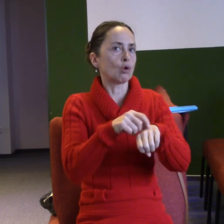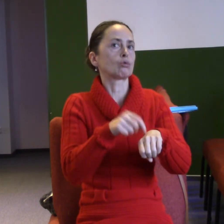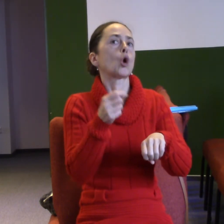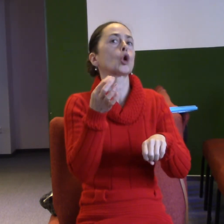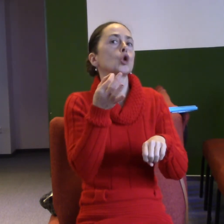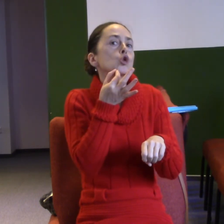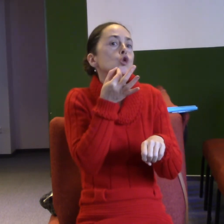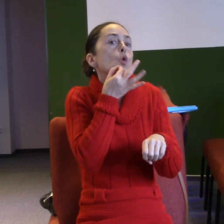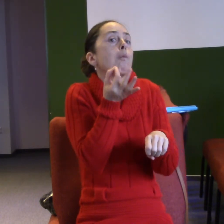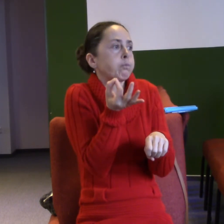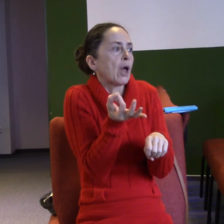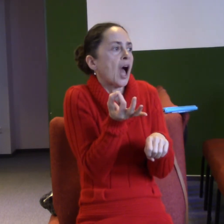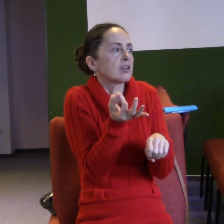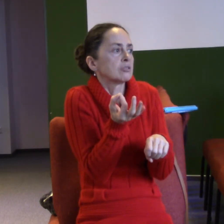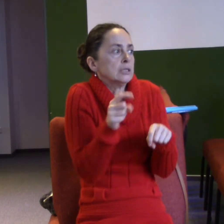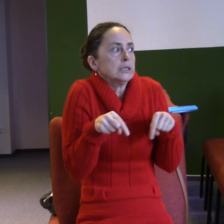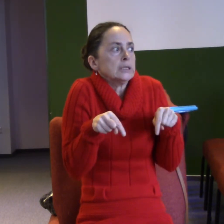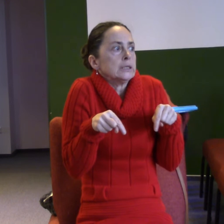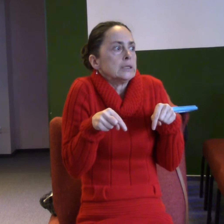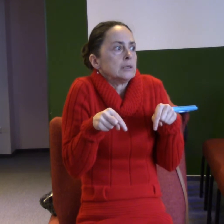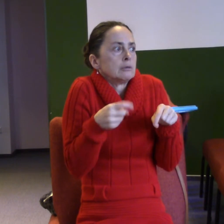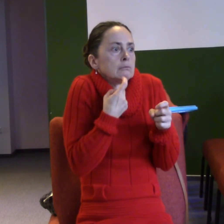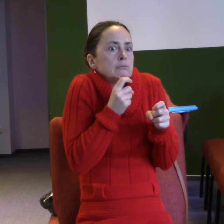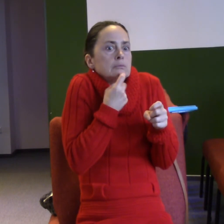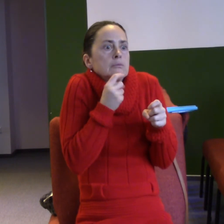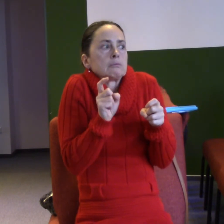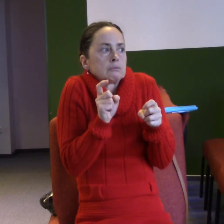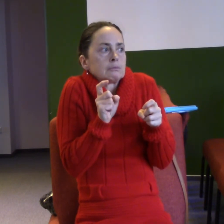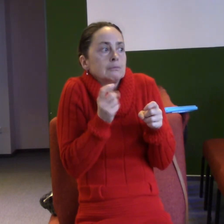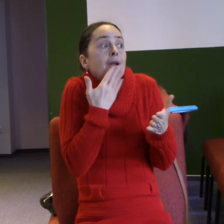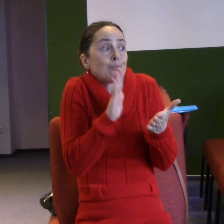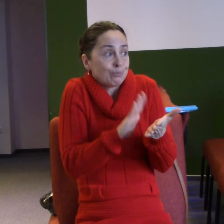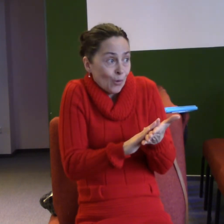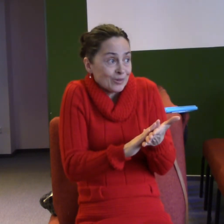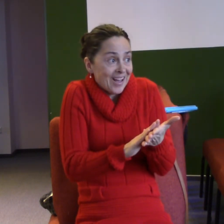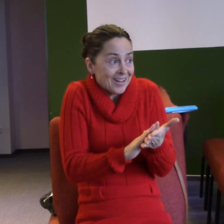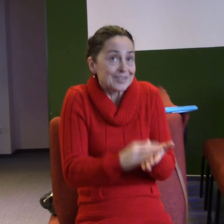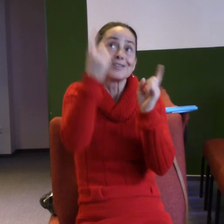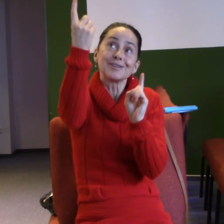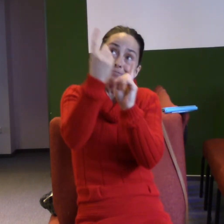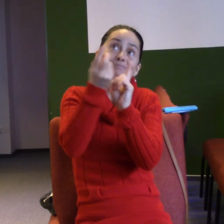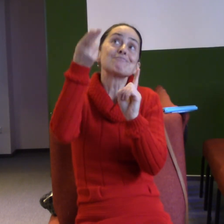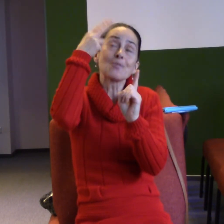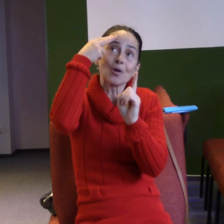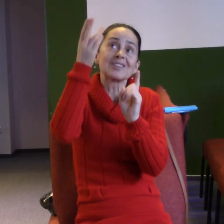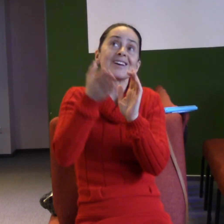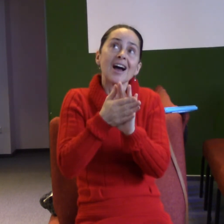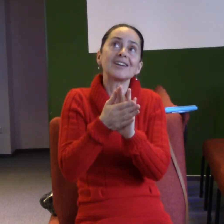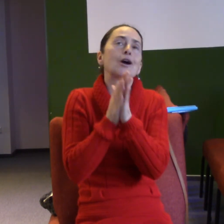Staneš se křesťanem a teď prostě si říkáš, pane zahradně, uzdrav moje zuby a ono nic. A musíš jít k